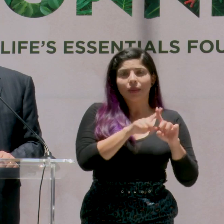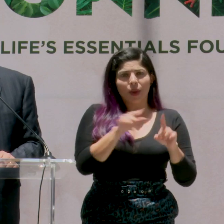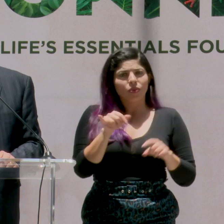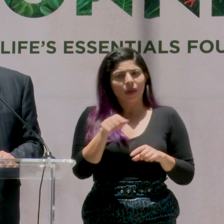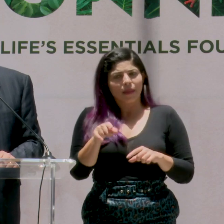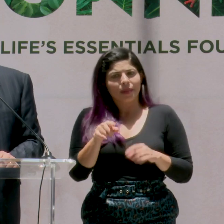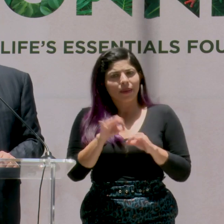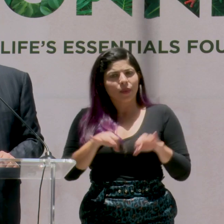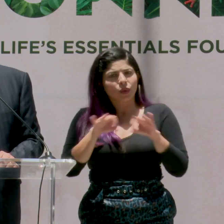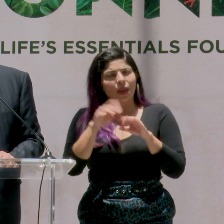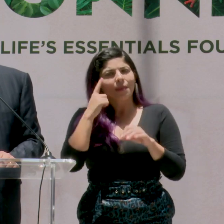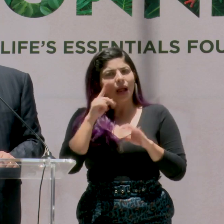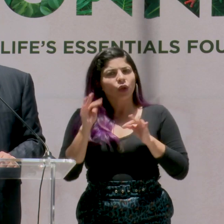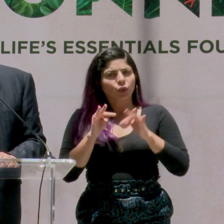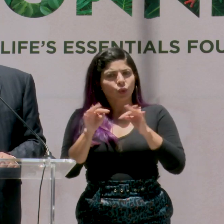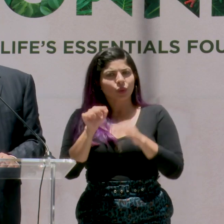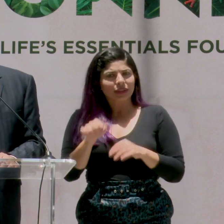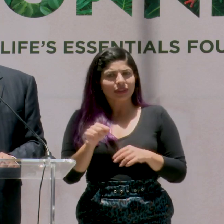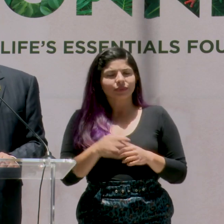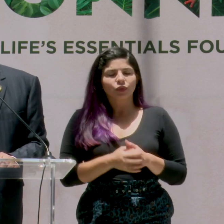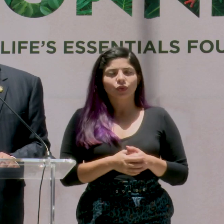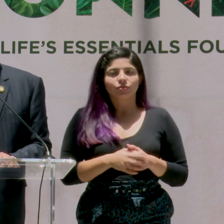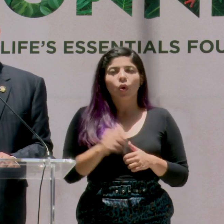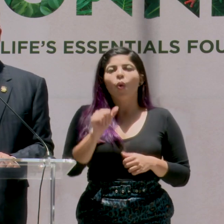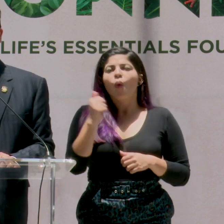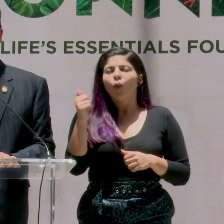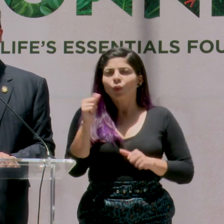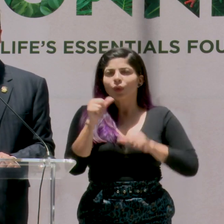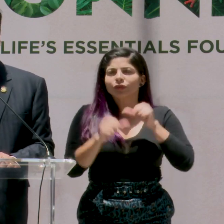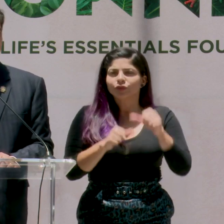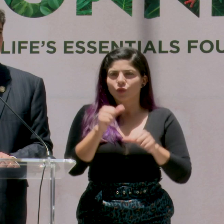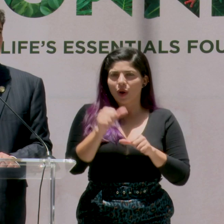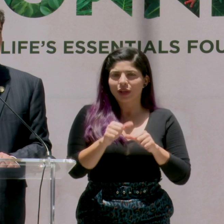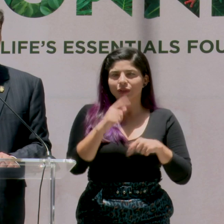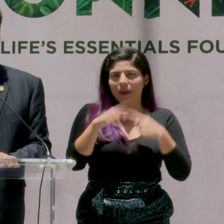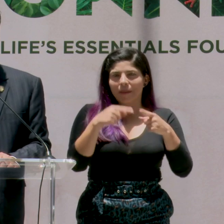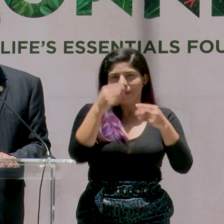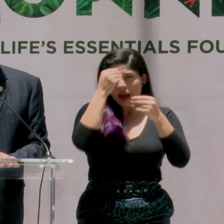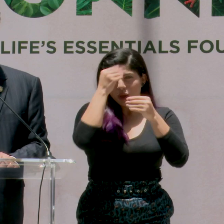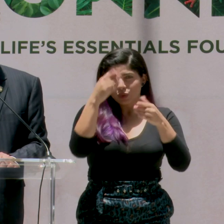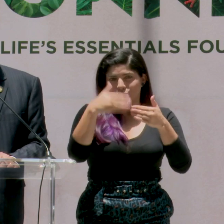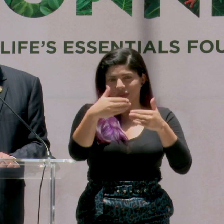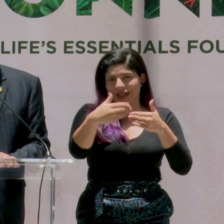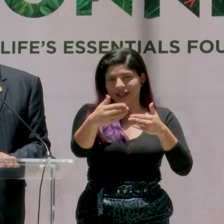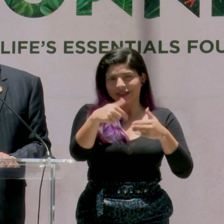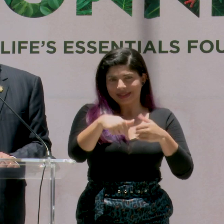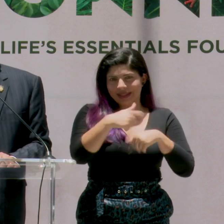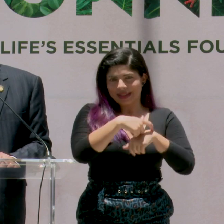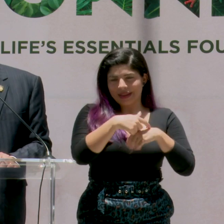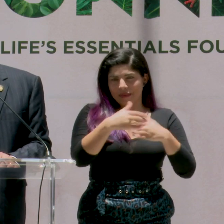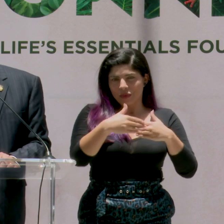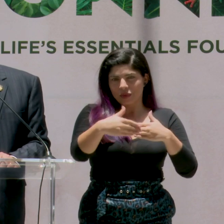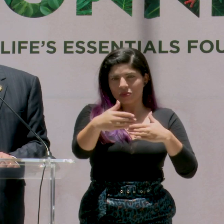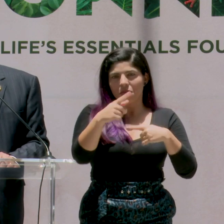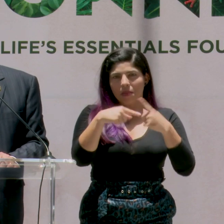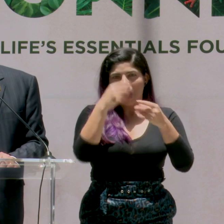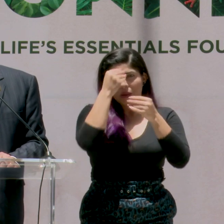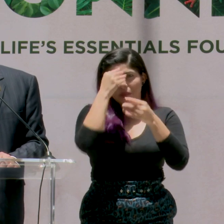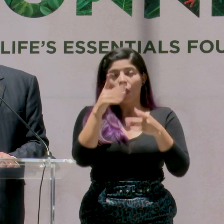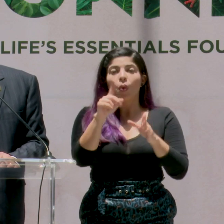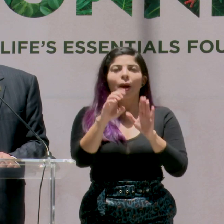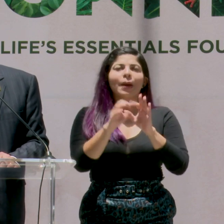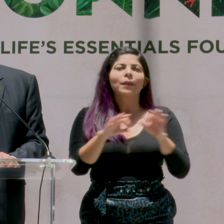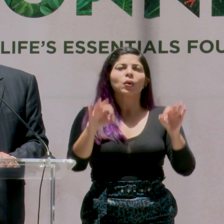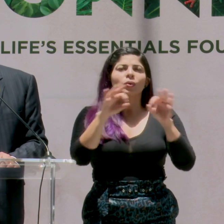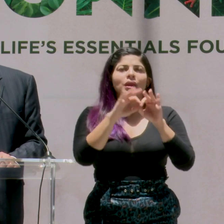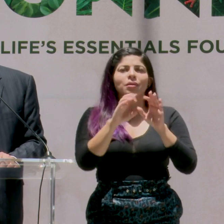lo será para el sector turismo. O otros esfuerzos que anunciaremos durante este periodo, uno importante, por ejemplo,